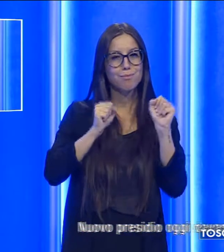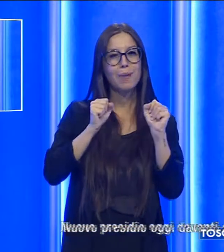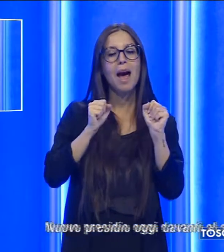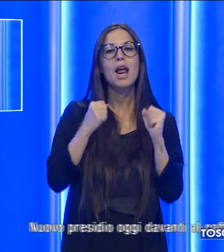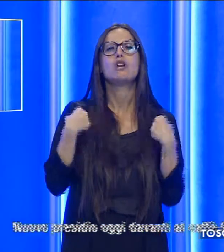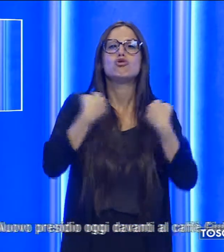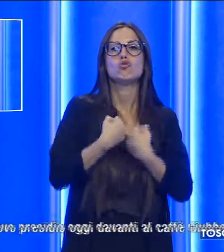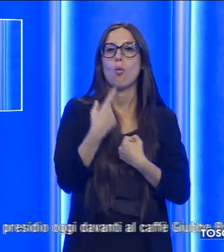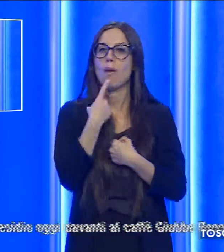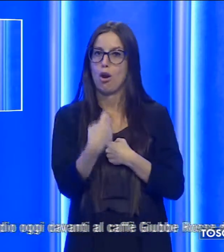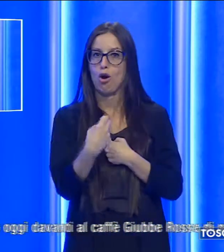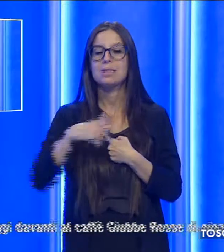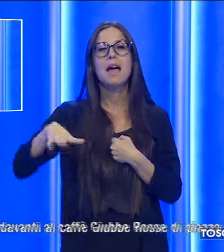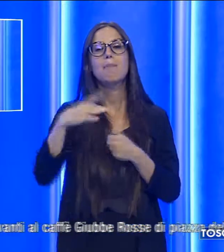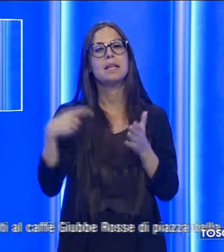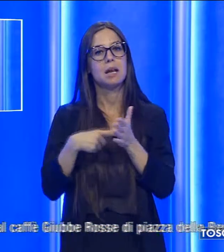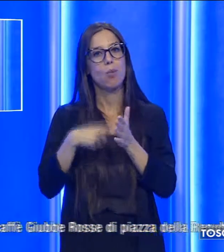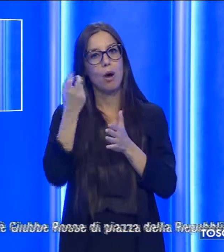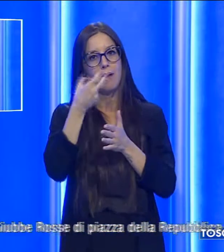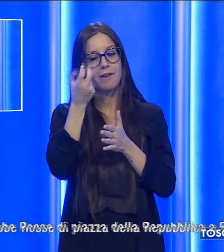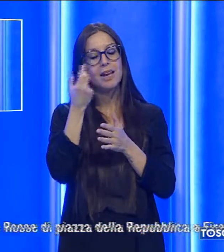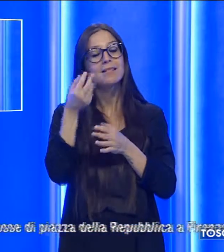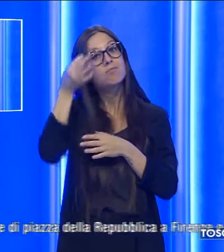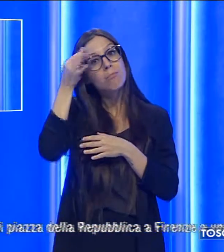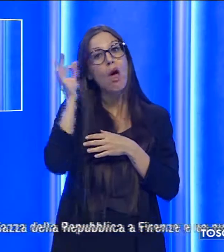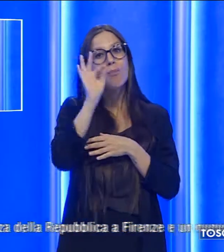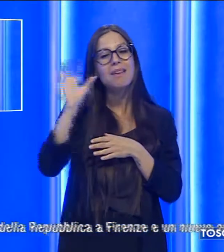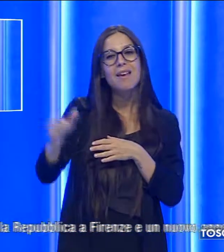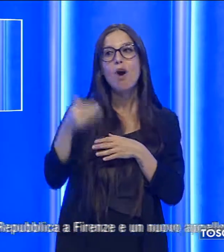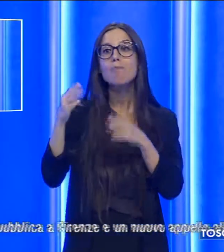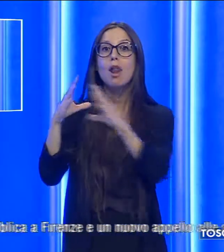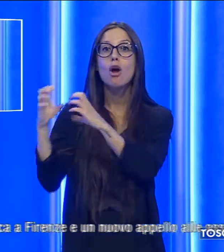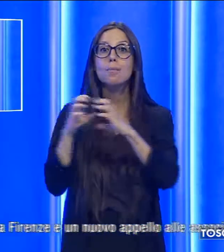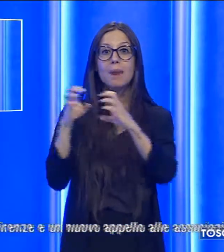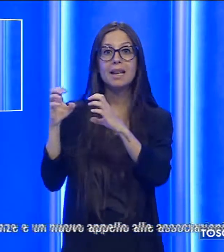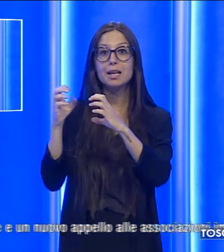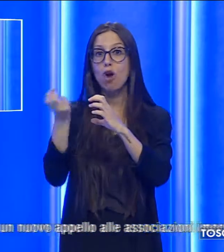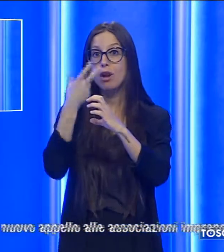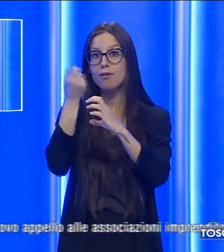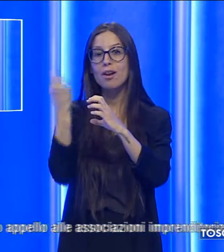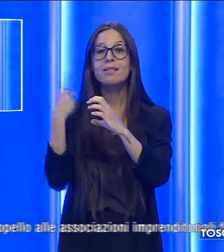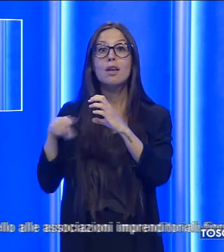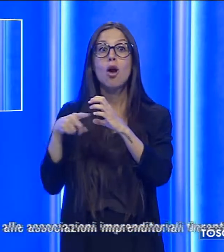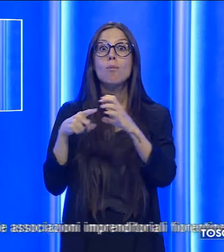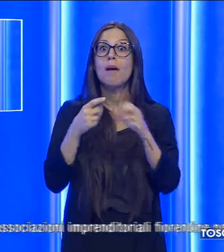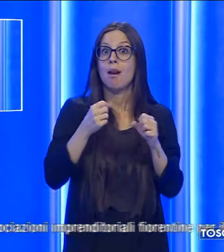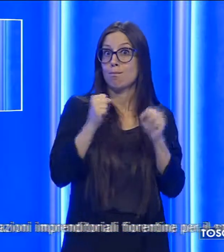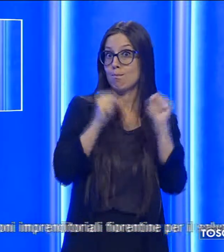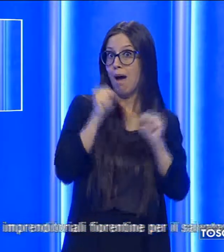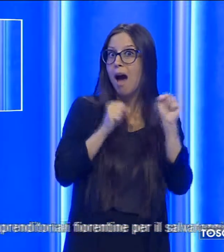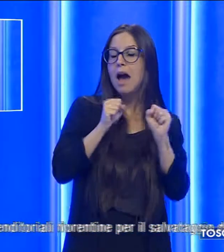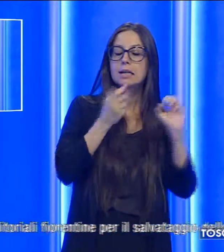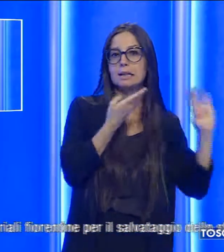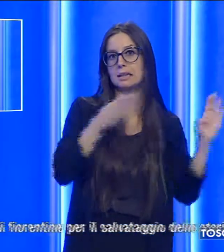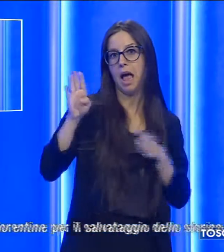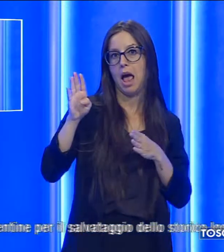Firenze. Nuovo appello alle associazioni imprenditoriali fiorentine per il salvataggio appunto dello storico locale.